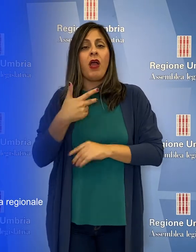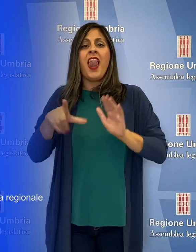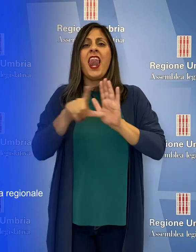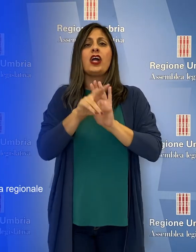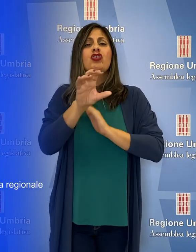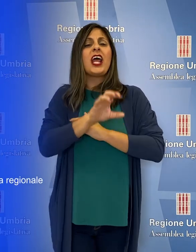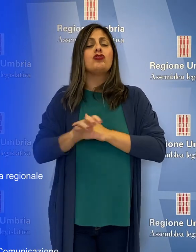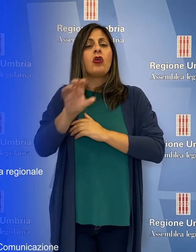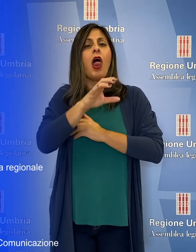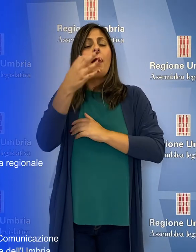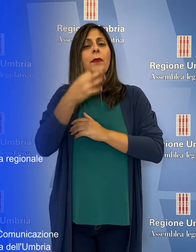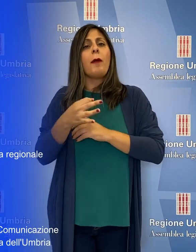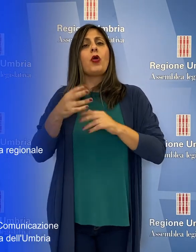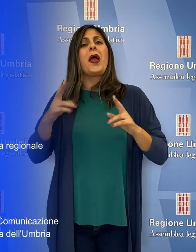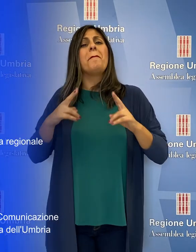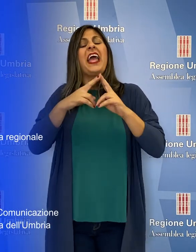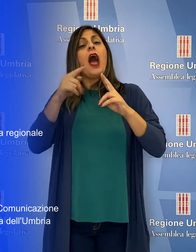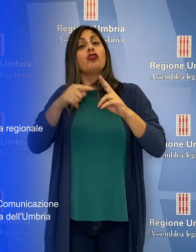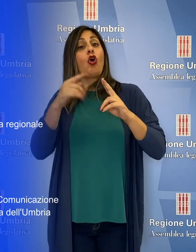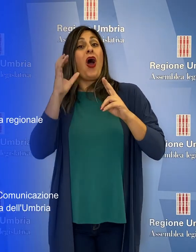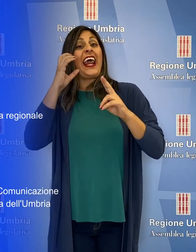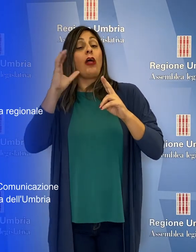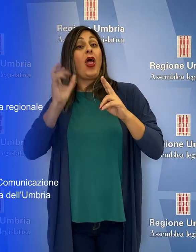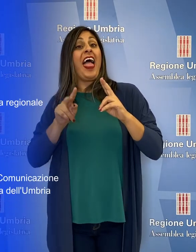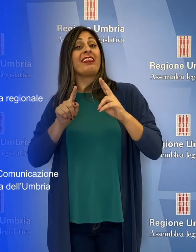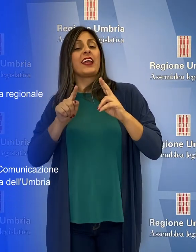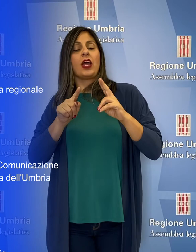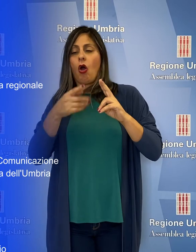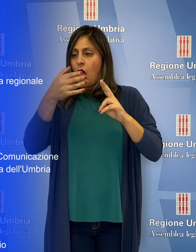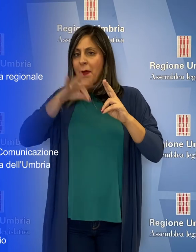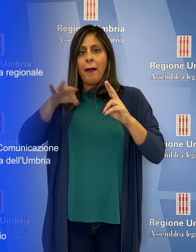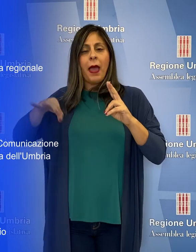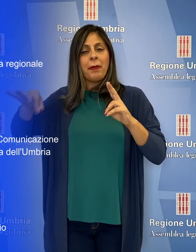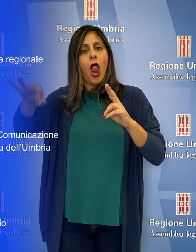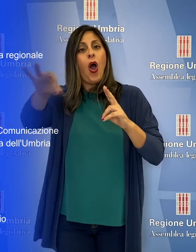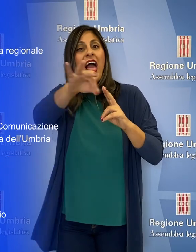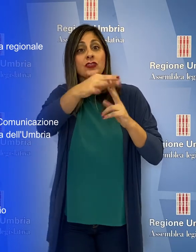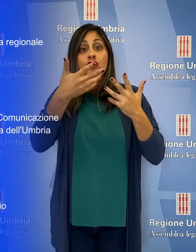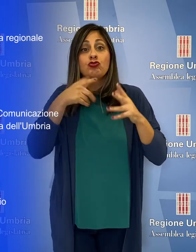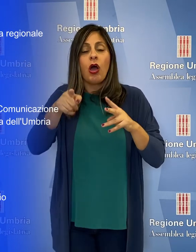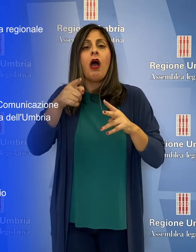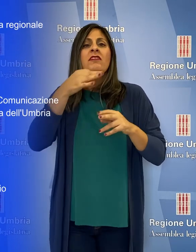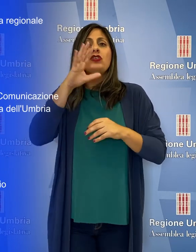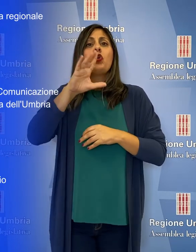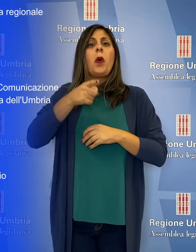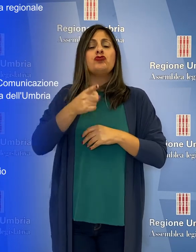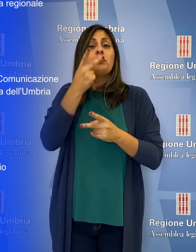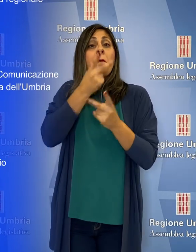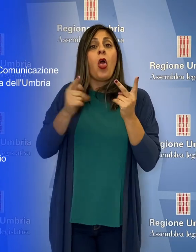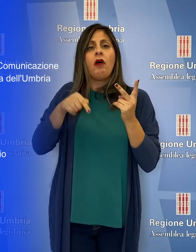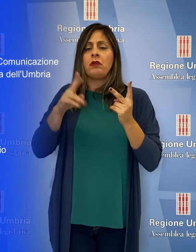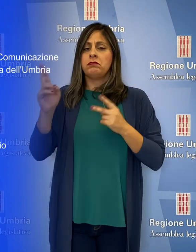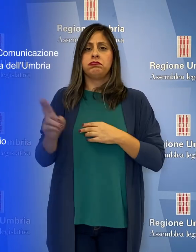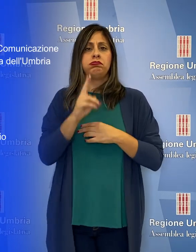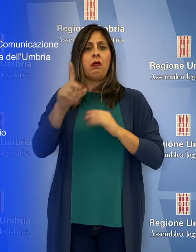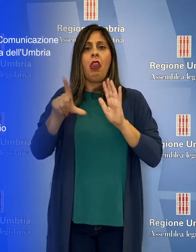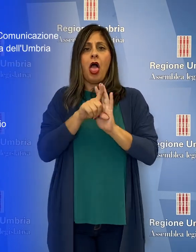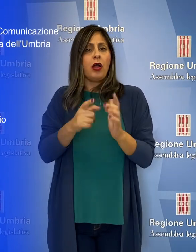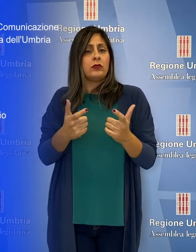sulla localizzazione degli impianti radioelettrici che rende impossibile oggi qualsiasi forma di sperimentazione sul 5G. La sfida del digitale e